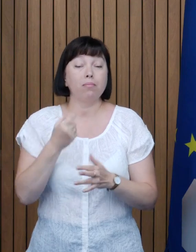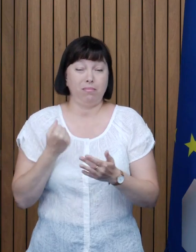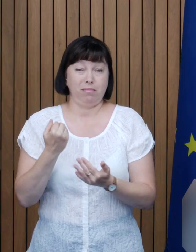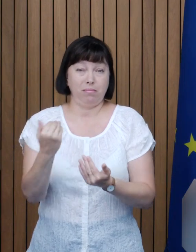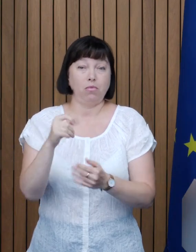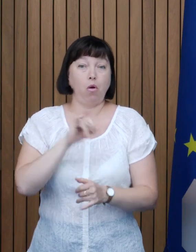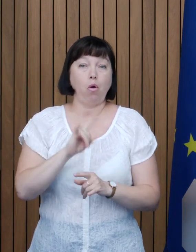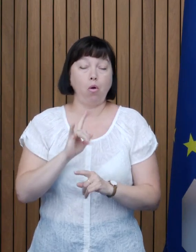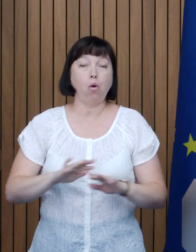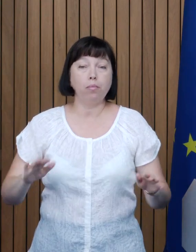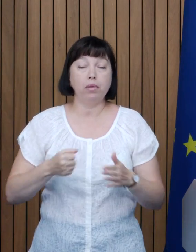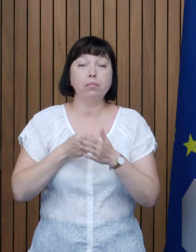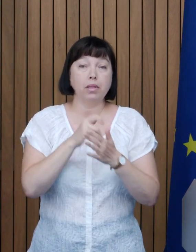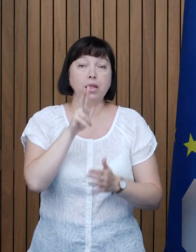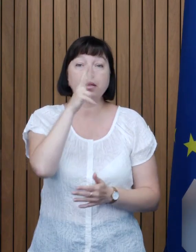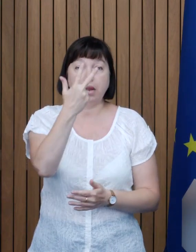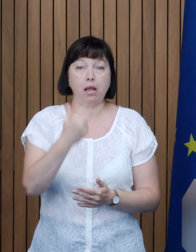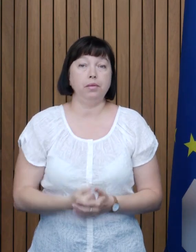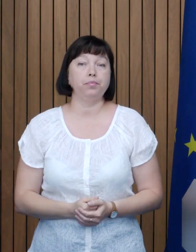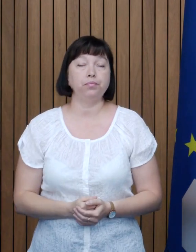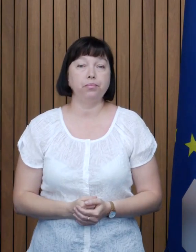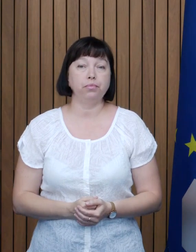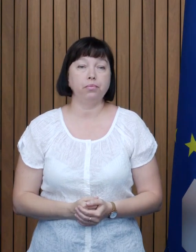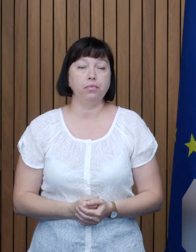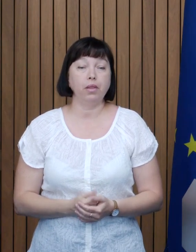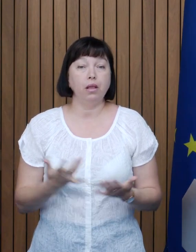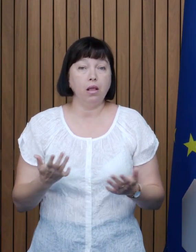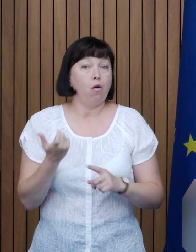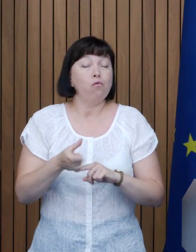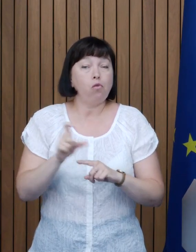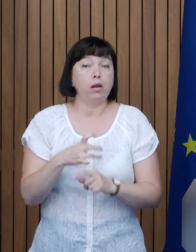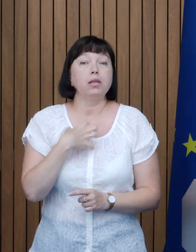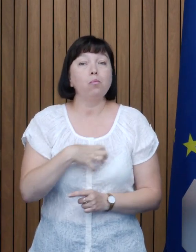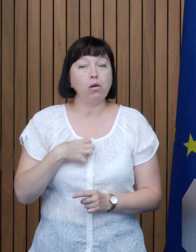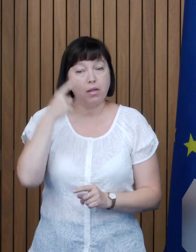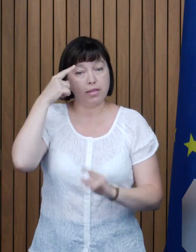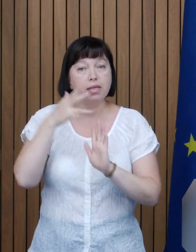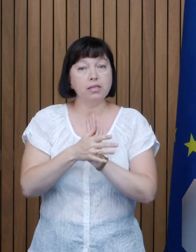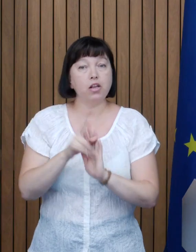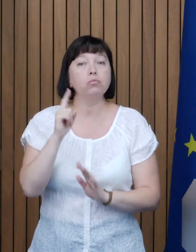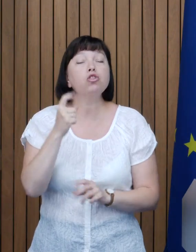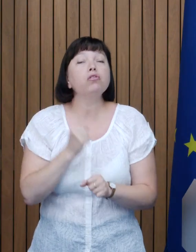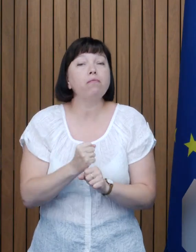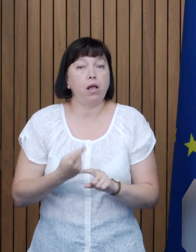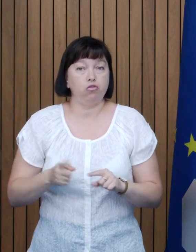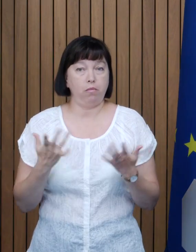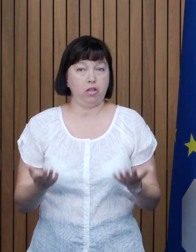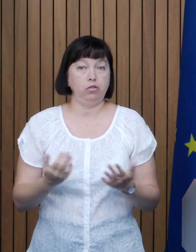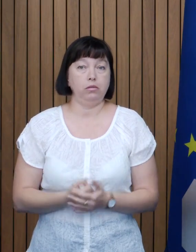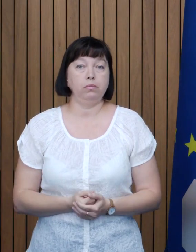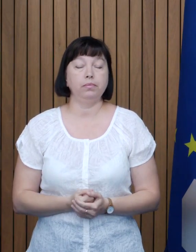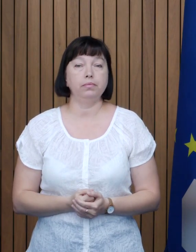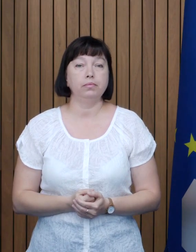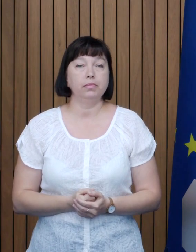la mărsta de 3 ani Deci, este foarte important să înțelegem de ce facem acest lucru